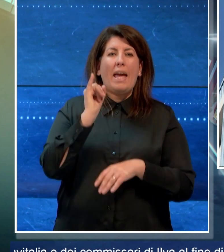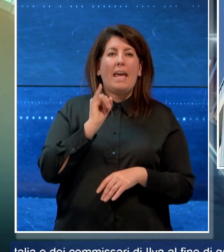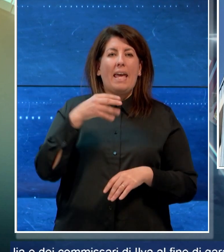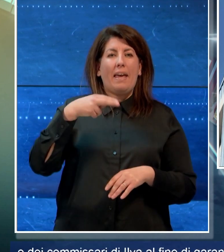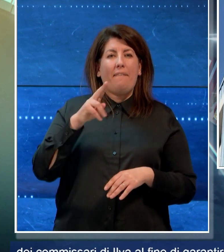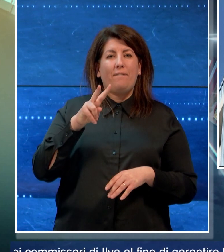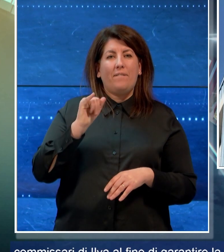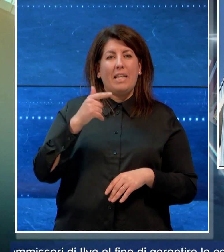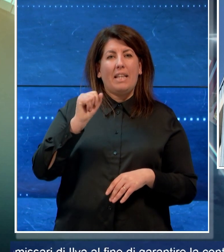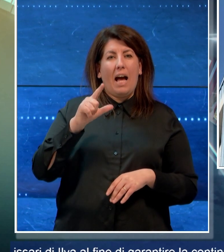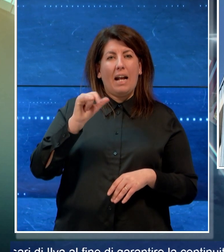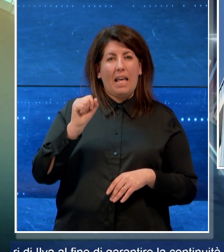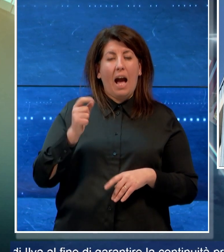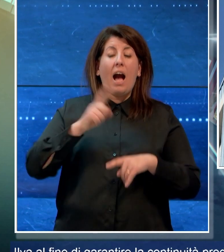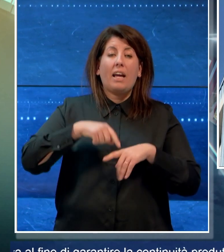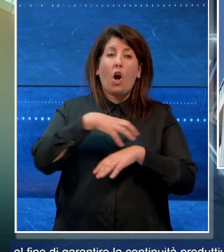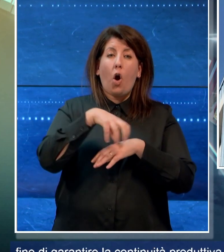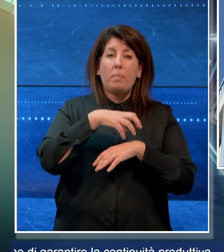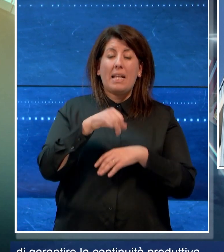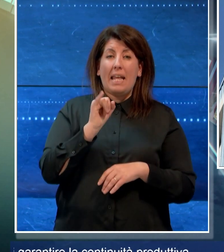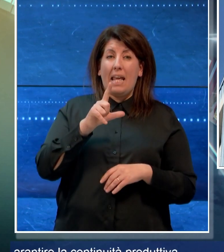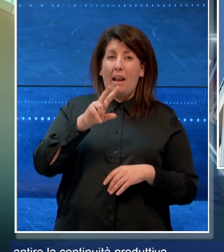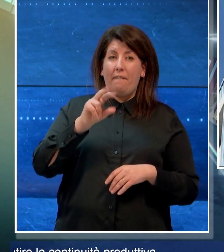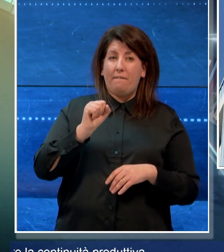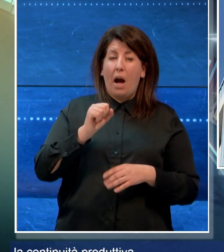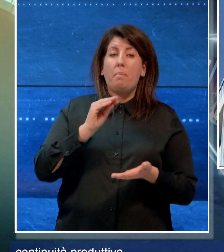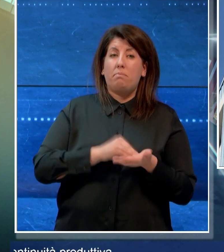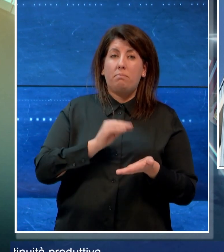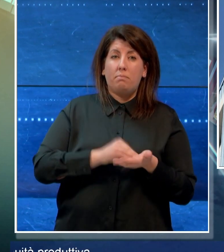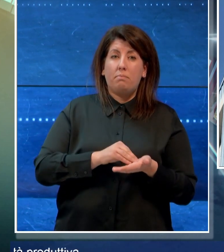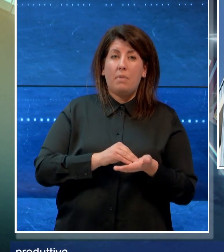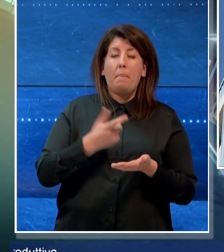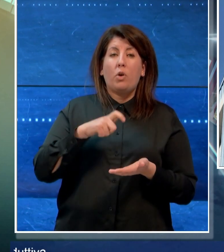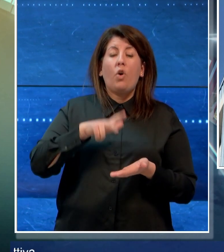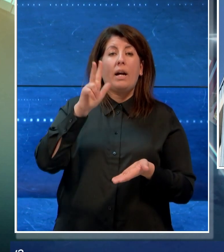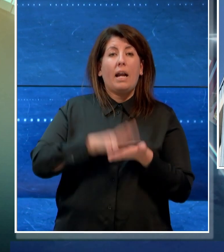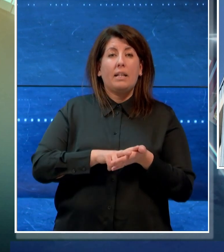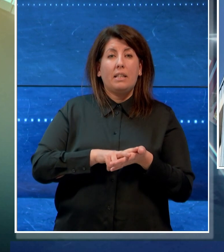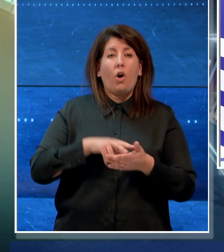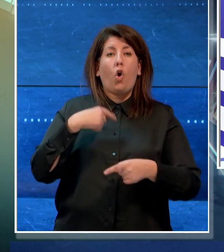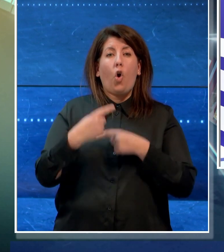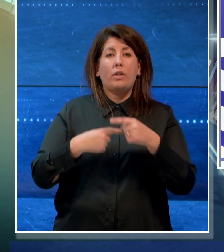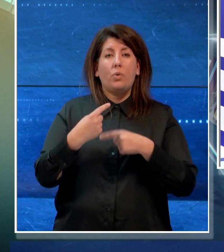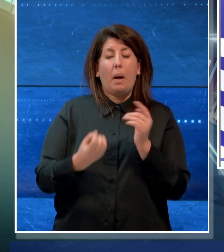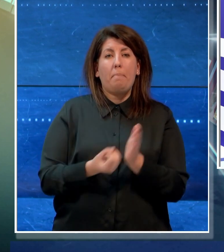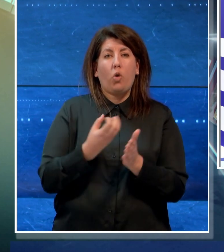commissari di ILVA al fine di garantire la continuità produttiva.